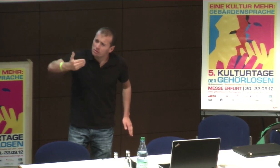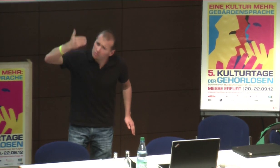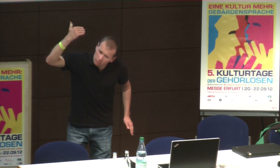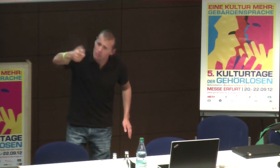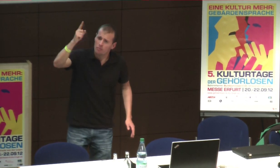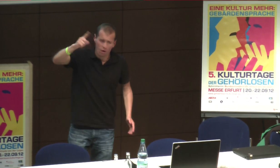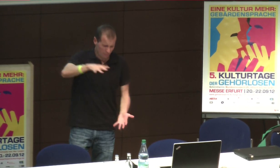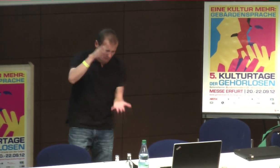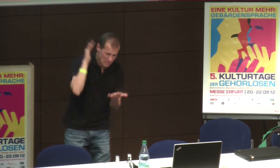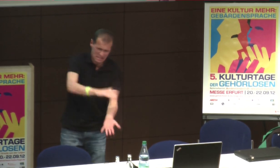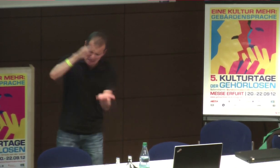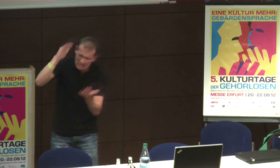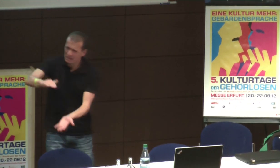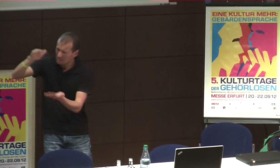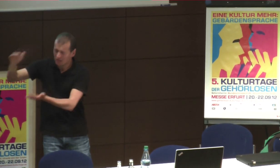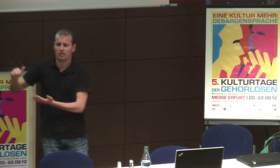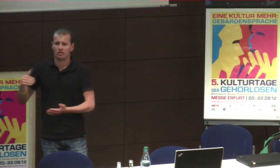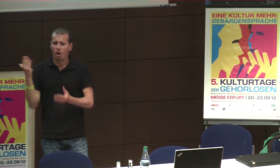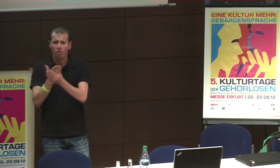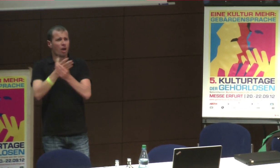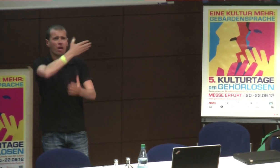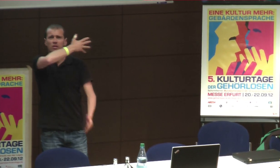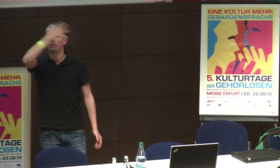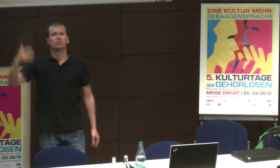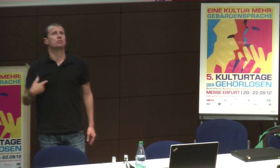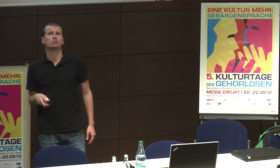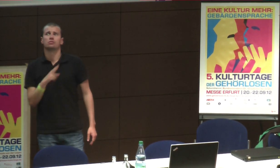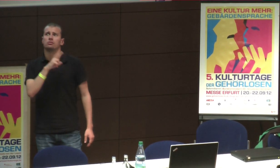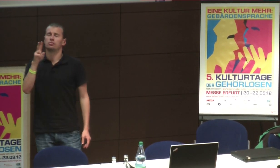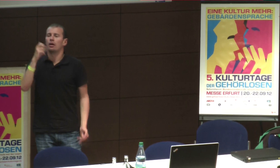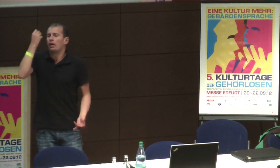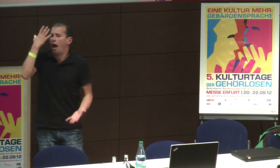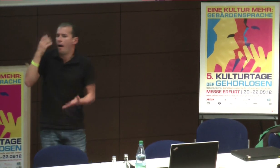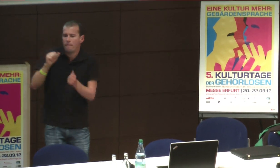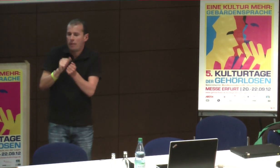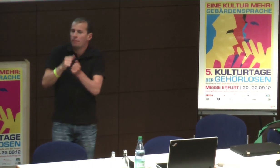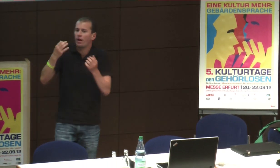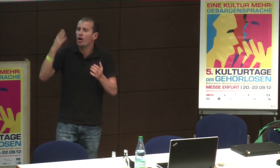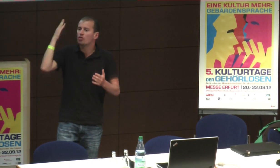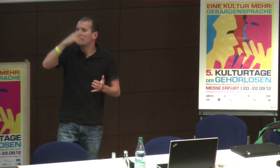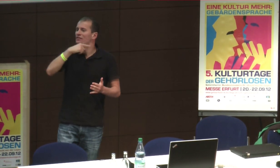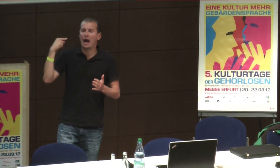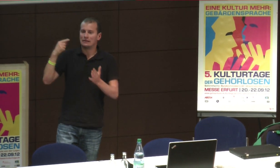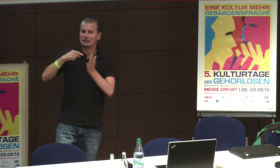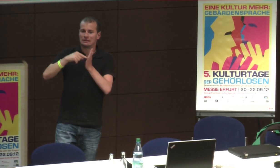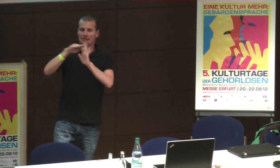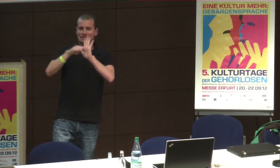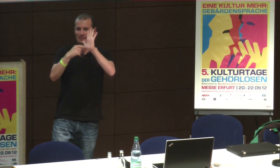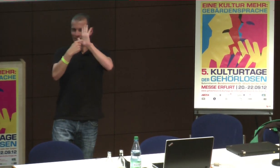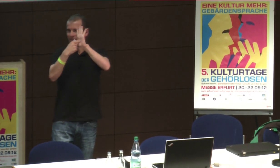Politik, da gibt es mit so vielen Papierverbänden, braucht viele Ordner, und das ist klar, ja, also auf Papier ist es dann